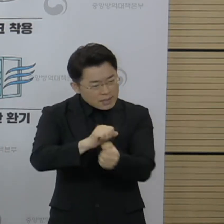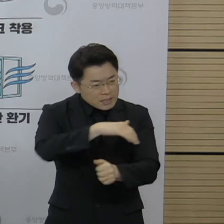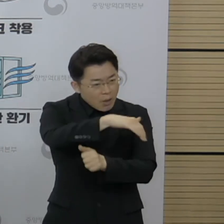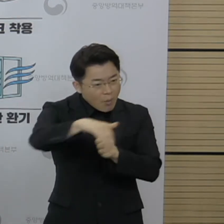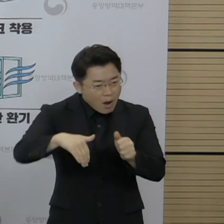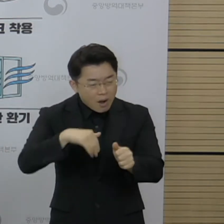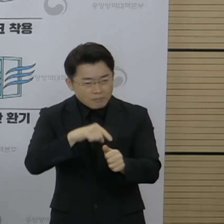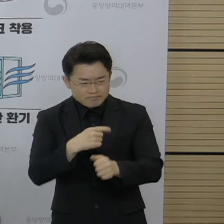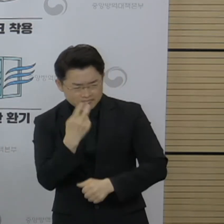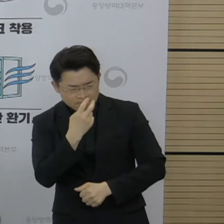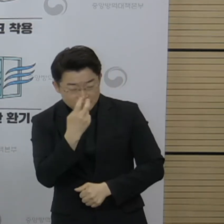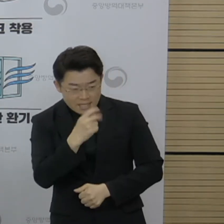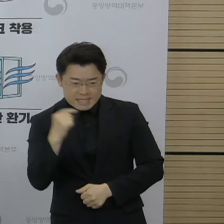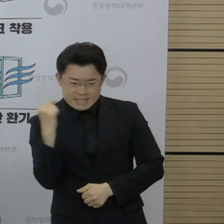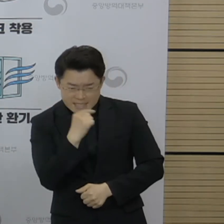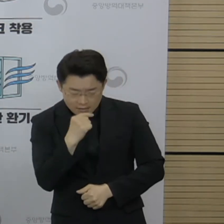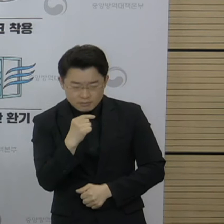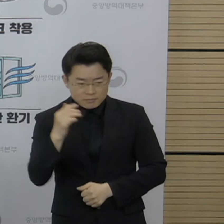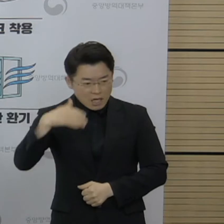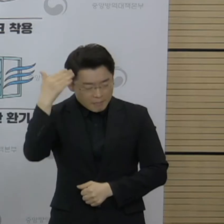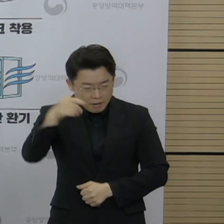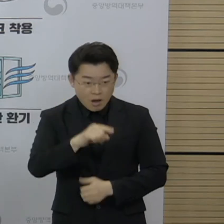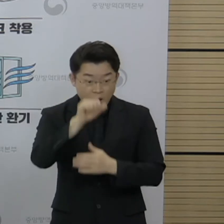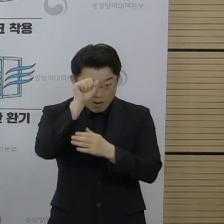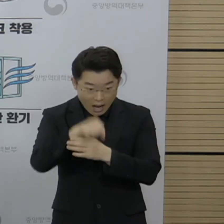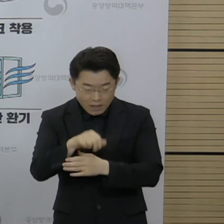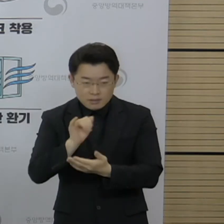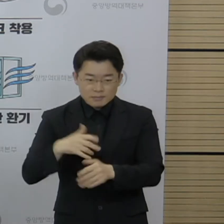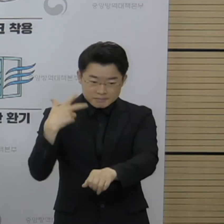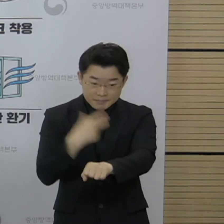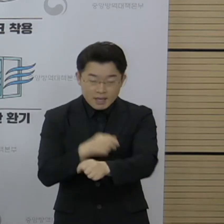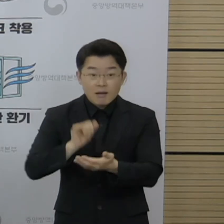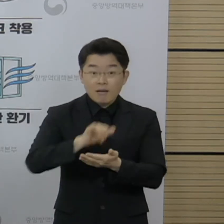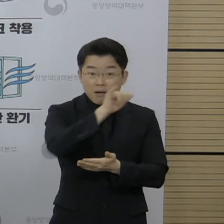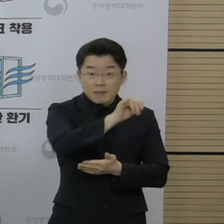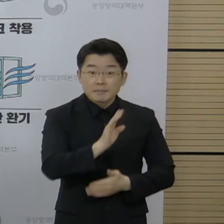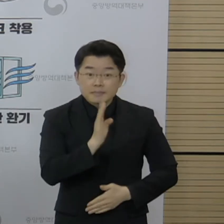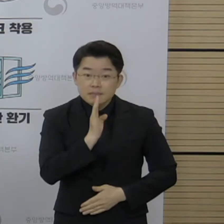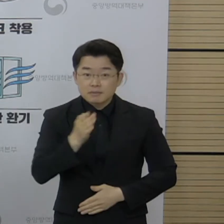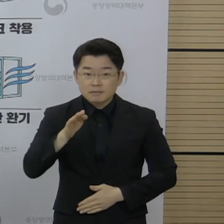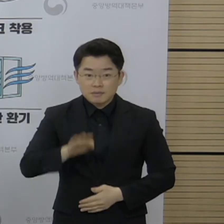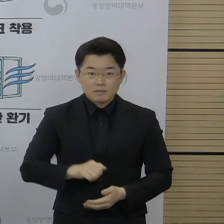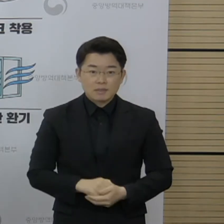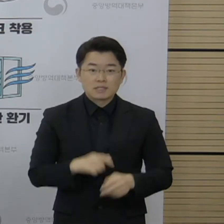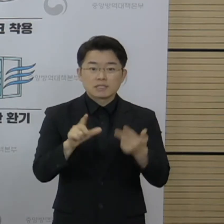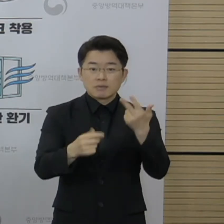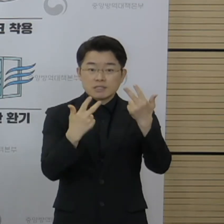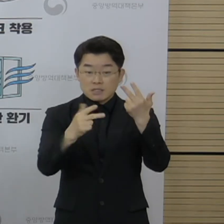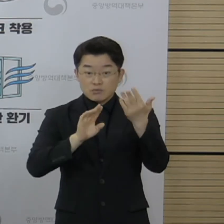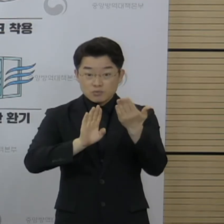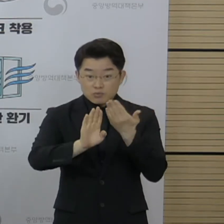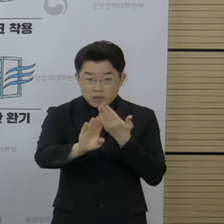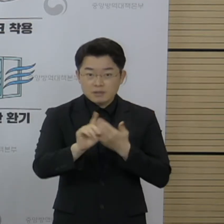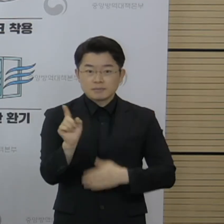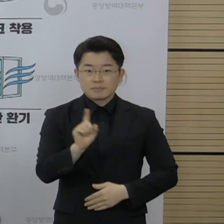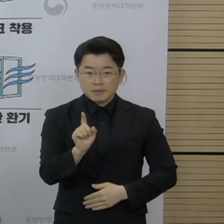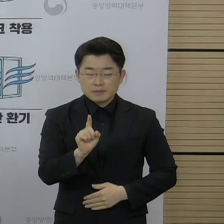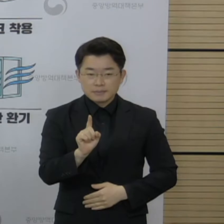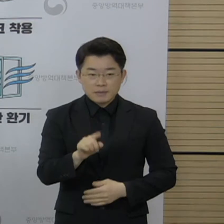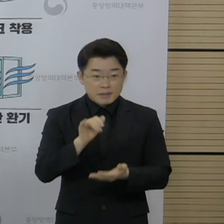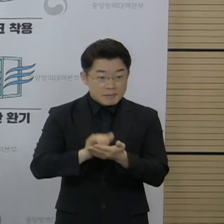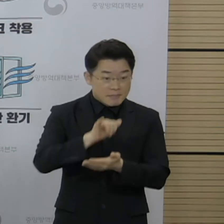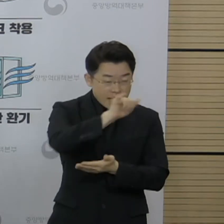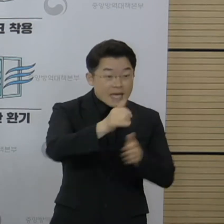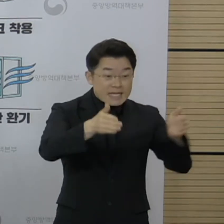공모 출장으로만 확인된 경우에만 접종이 가능하였으나 7월 7일 이후에는 출장기간과